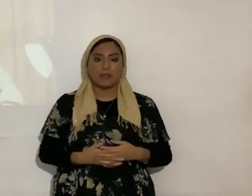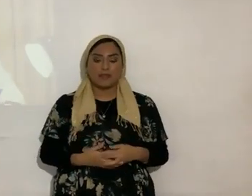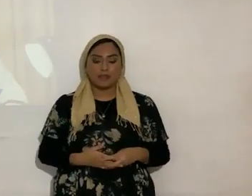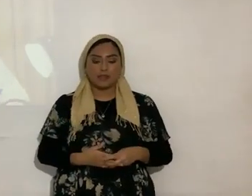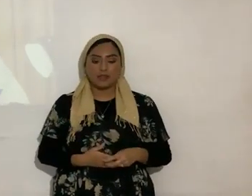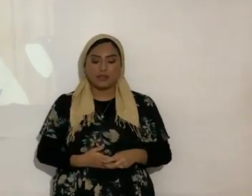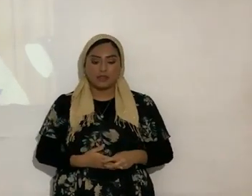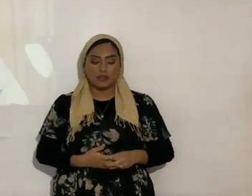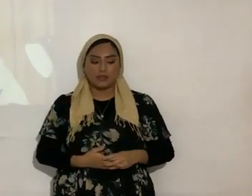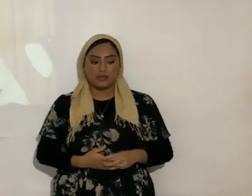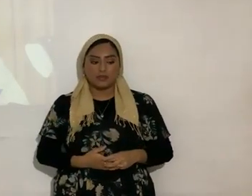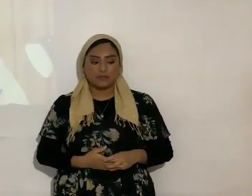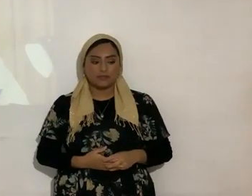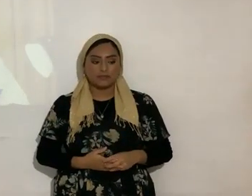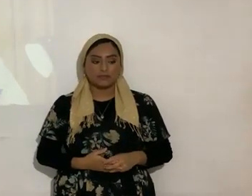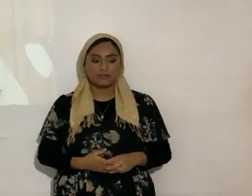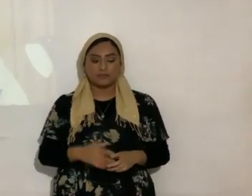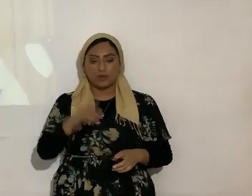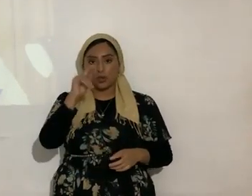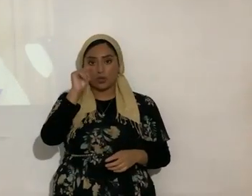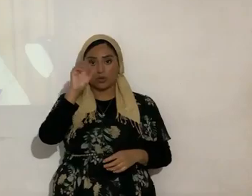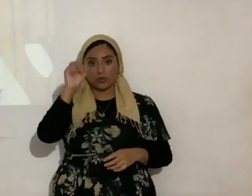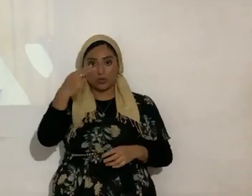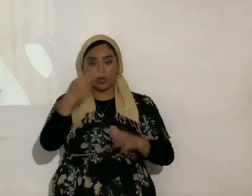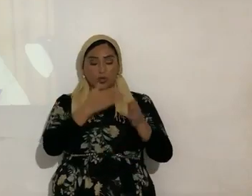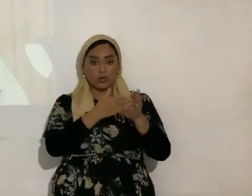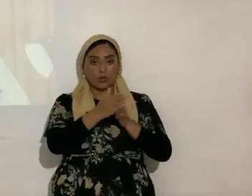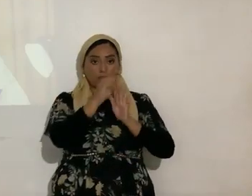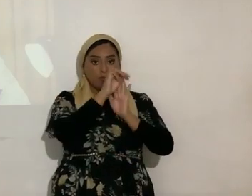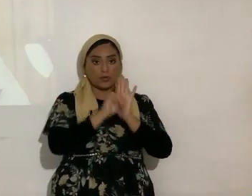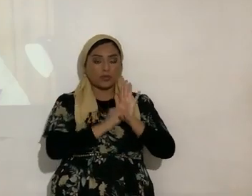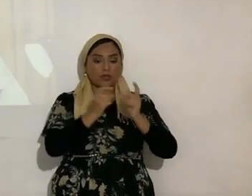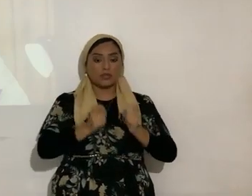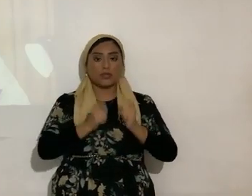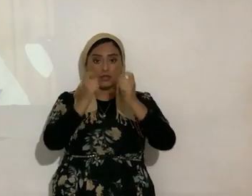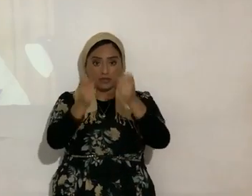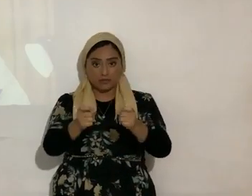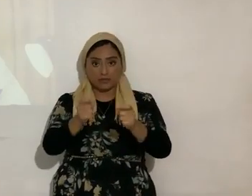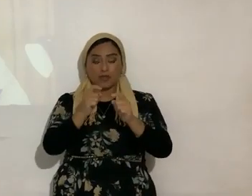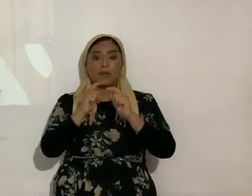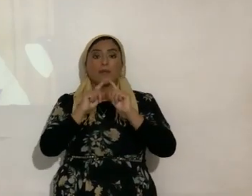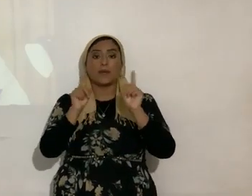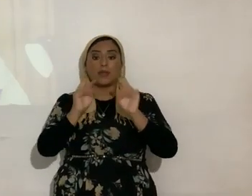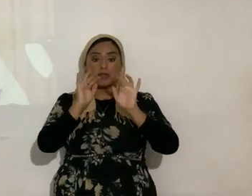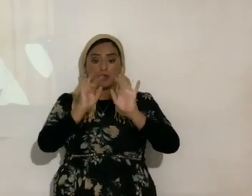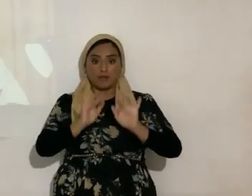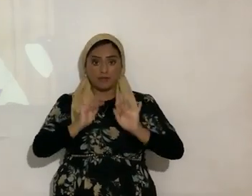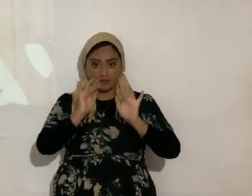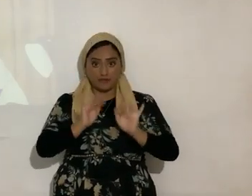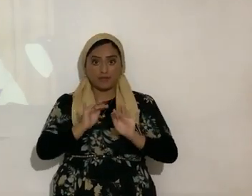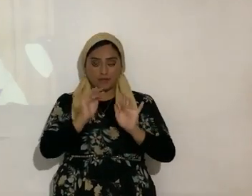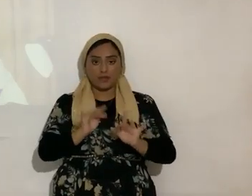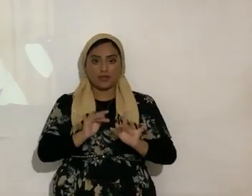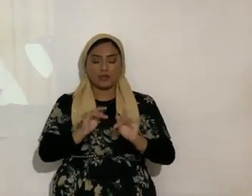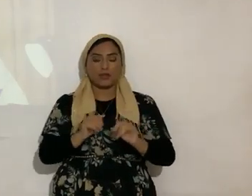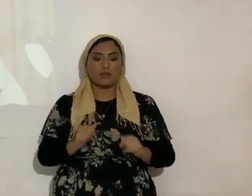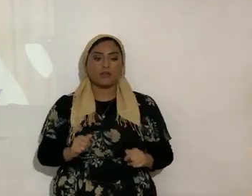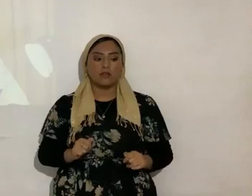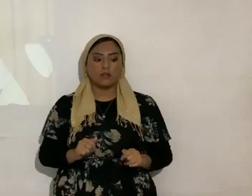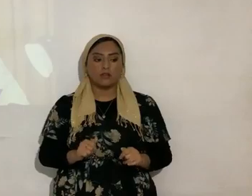a ver pues la Torah por medio de Moshe fue dada pero el favor inmerecido o sea la gracia pero el favor inmerecido y la